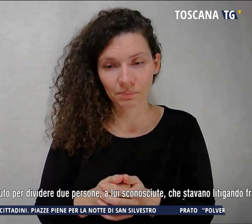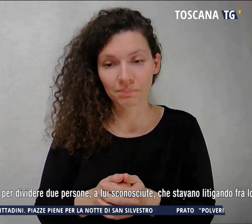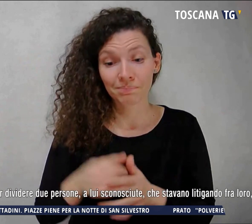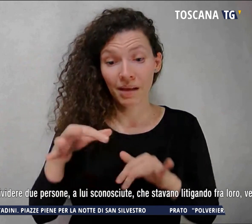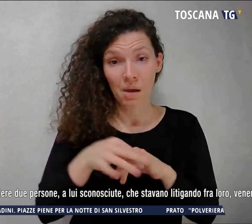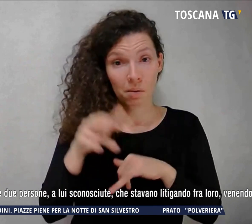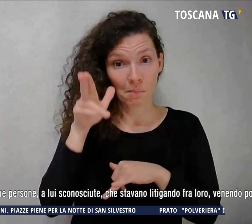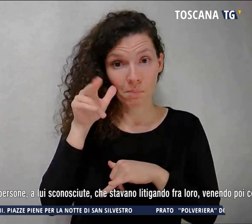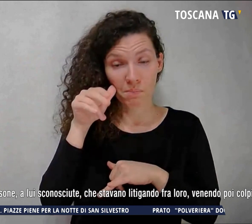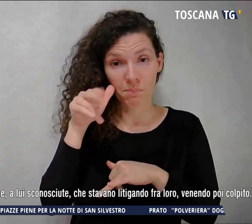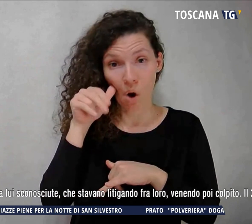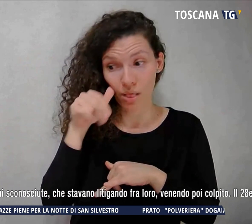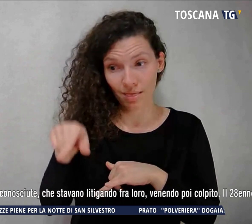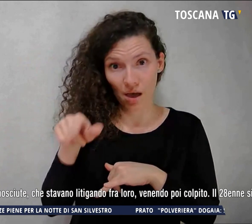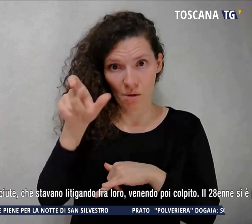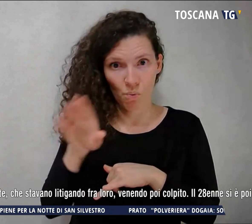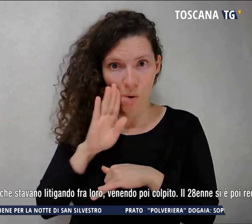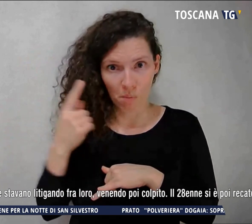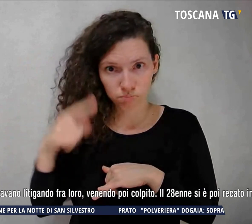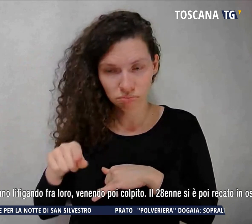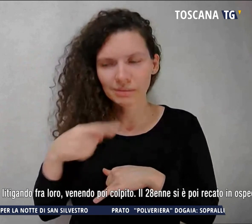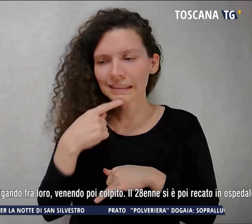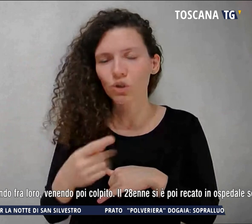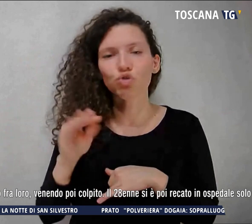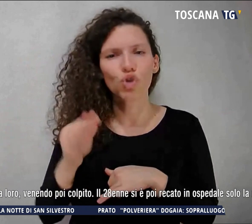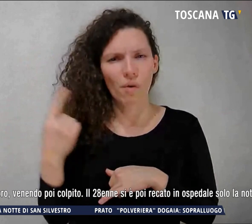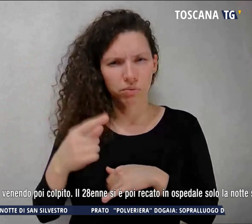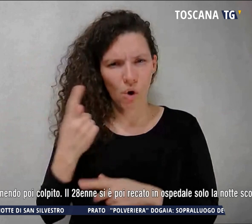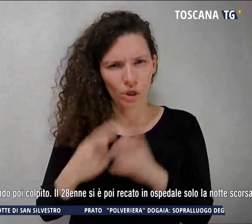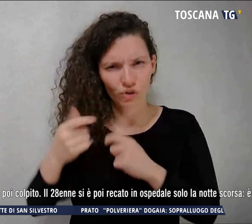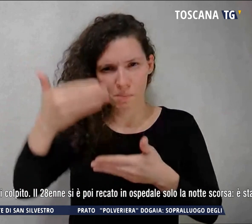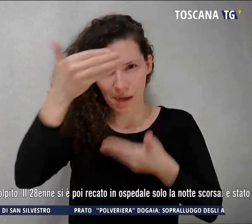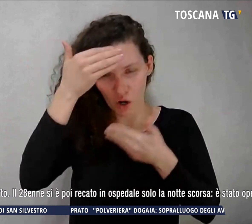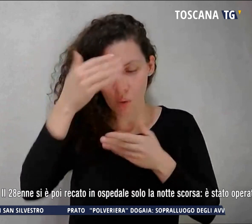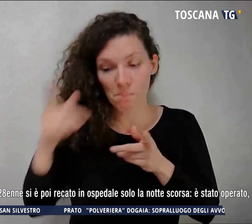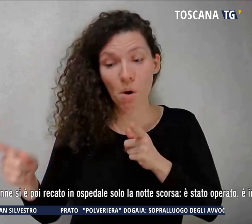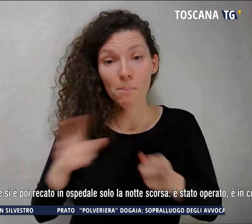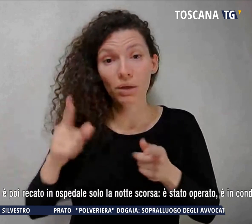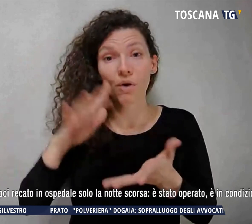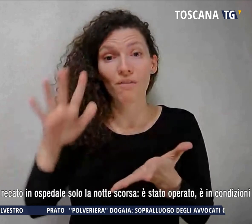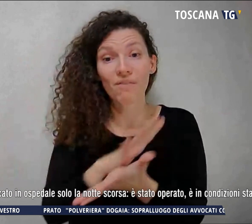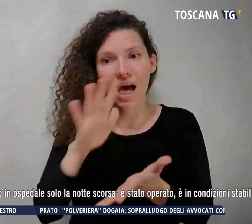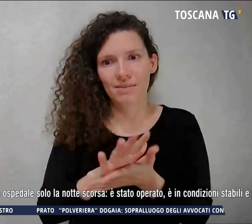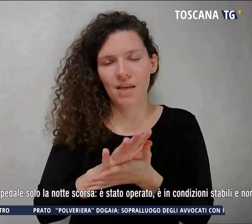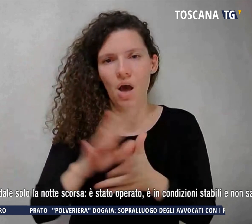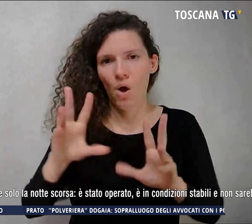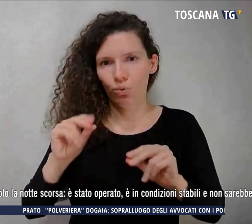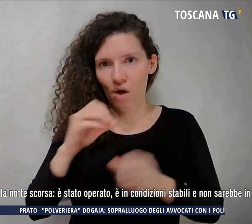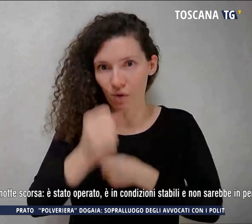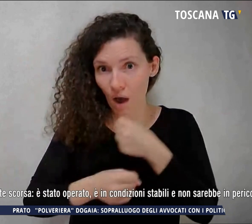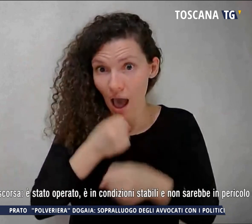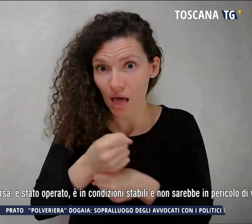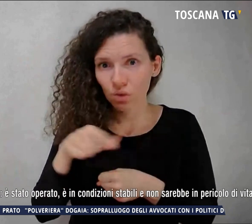giovane di nazionalità marocchina durante i festeggiamenti per il nuovo anno sarebbe intervenuto